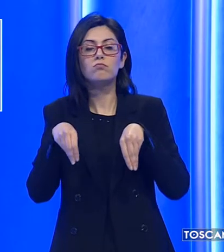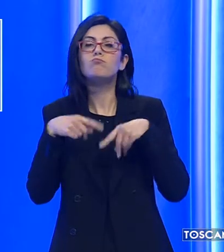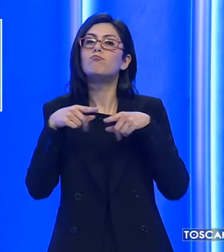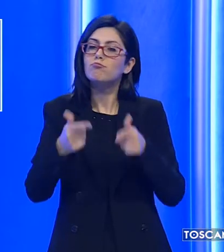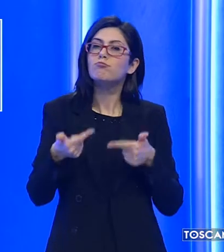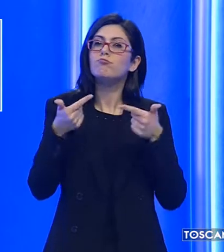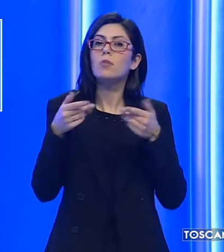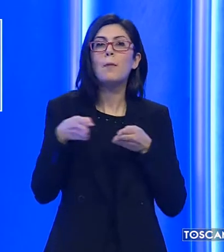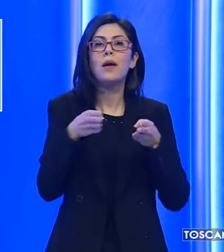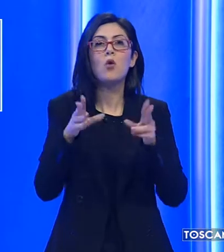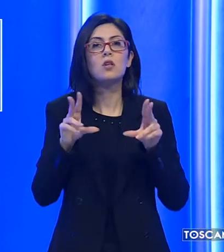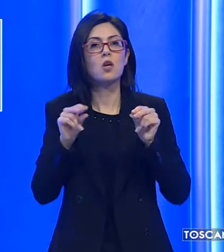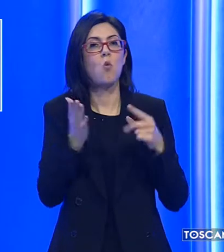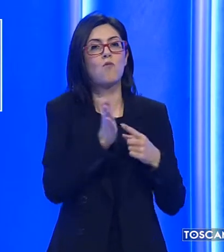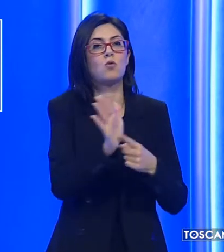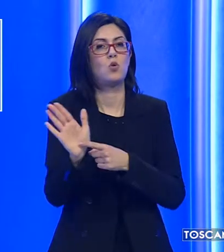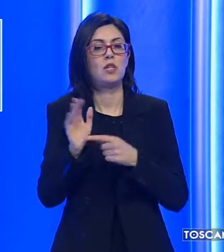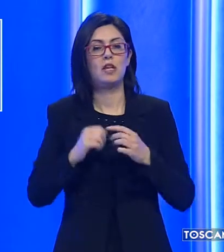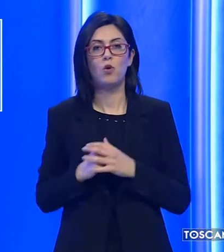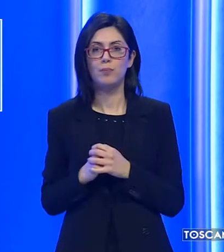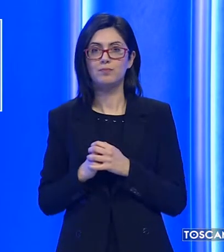nuovo percorso espositivo.